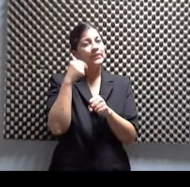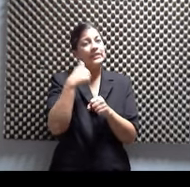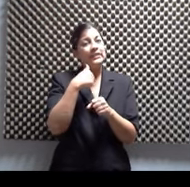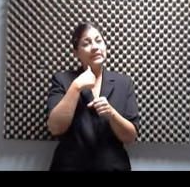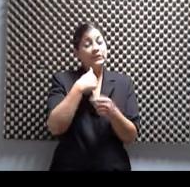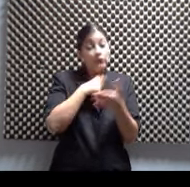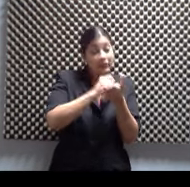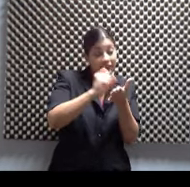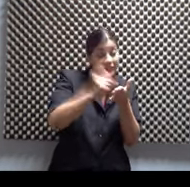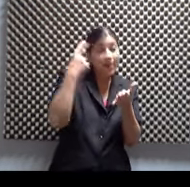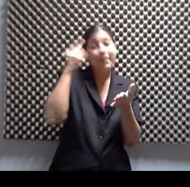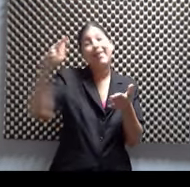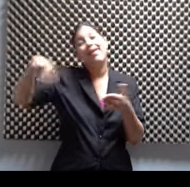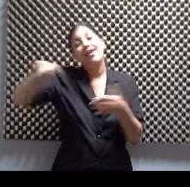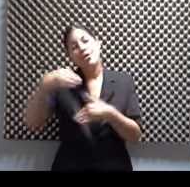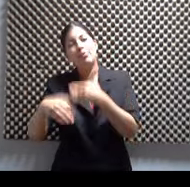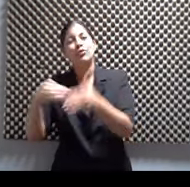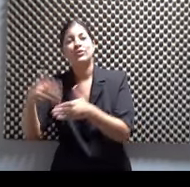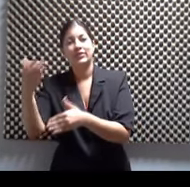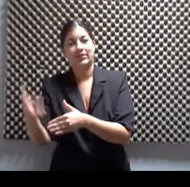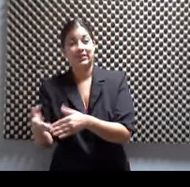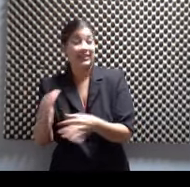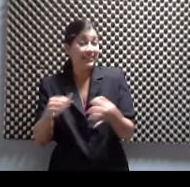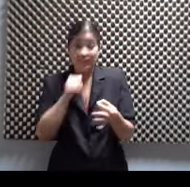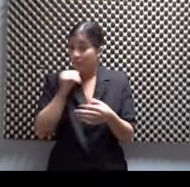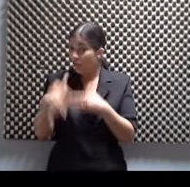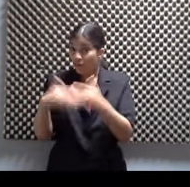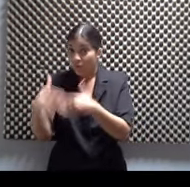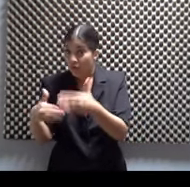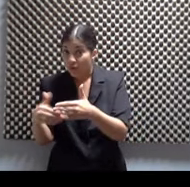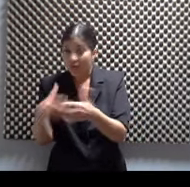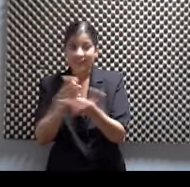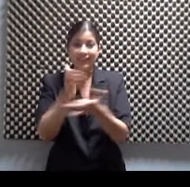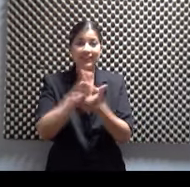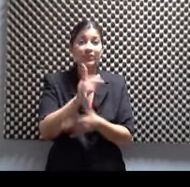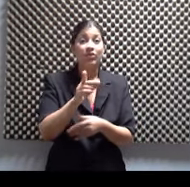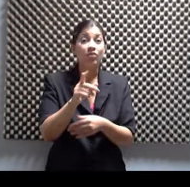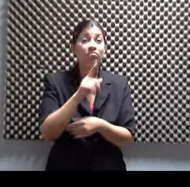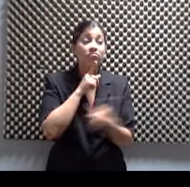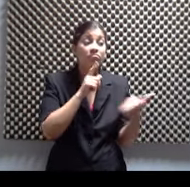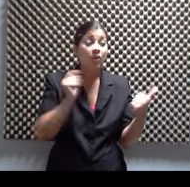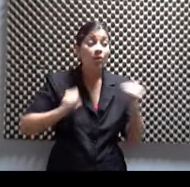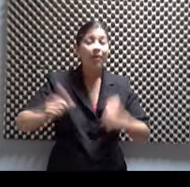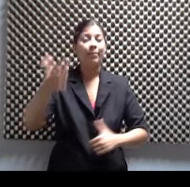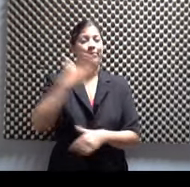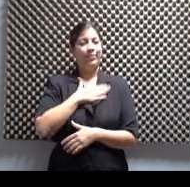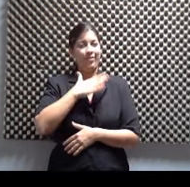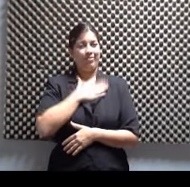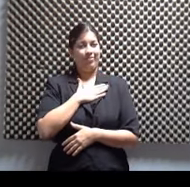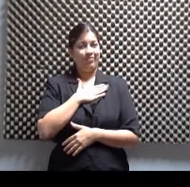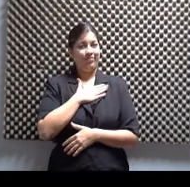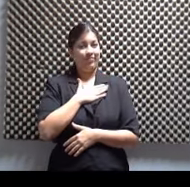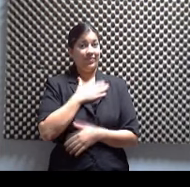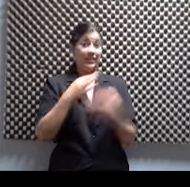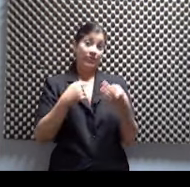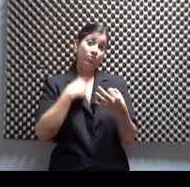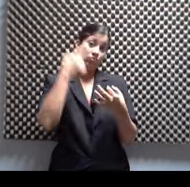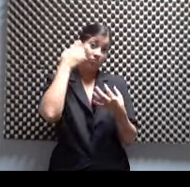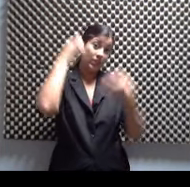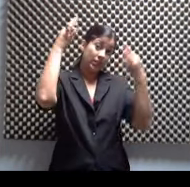producirla. Ah, ok, ok. Al no producirse, yo me quedo con los derechos de la obra y entonces cuando yo decido, a través de la